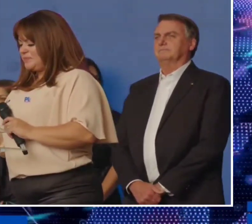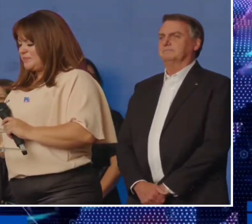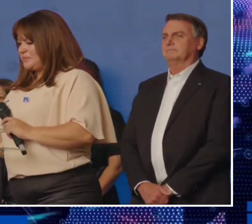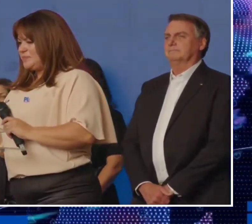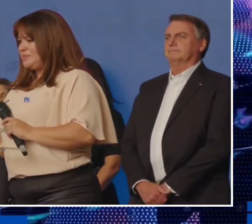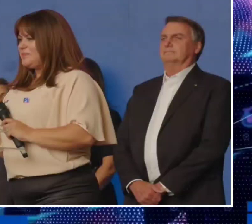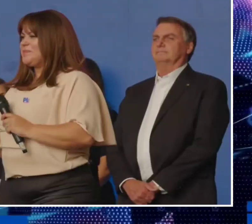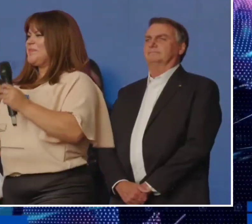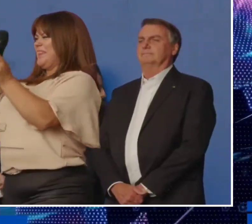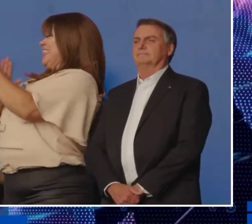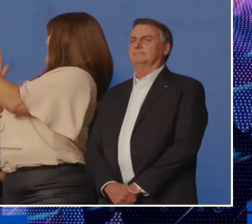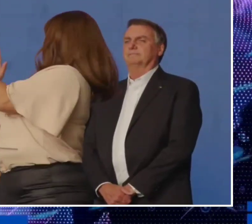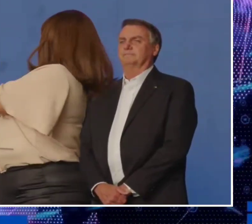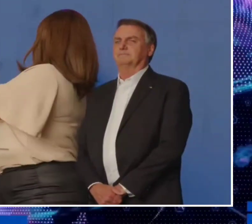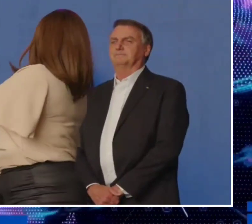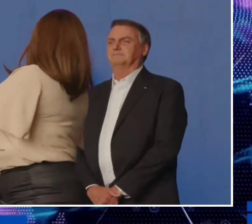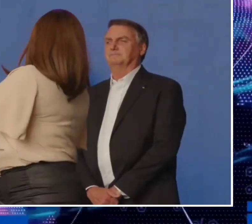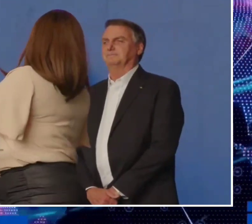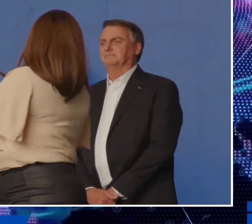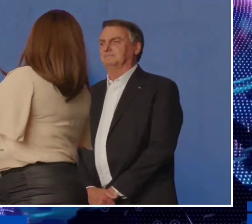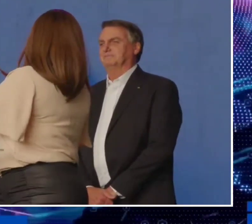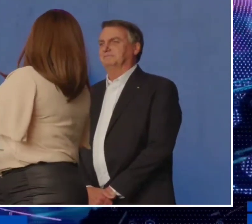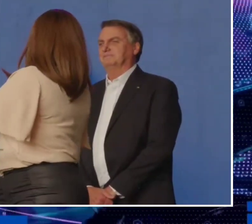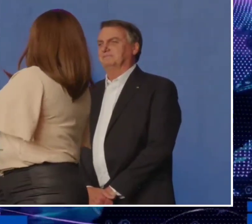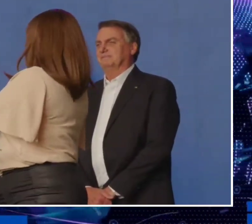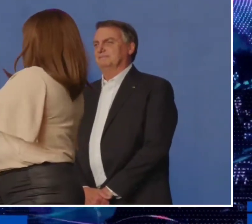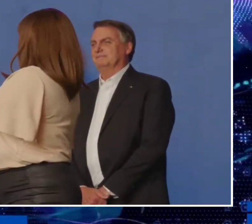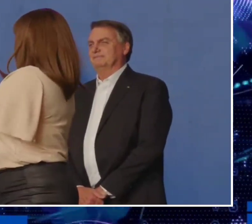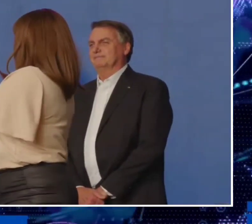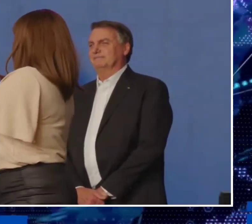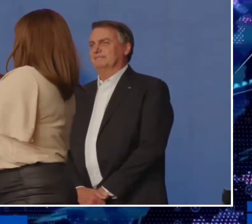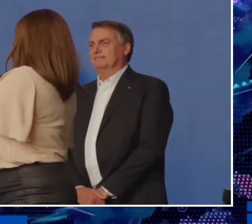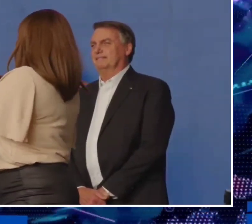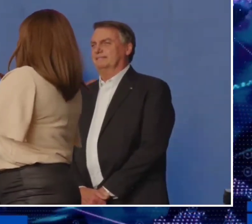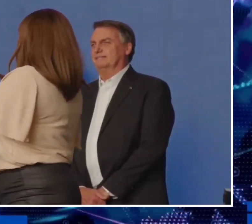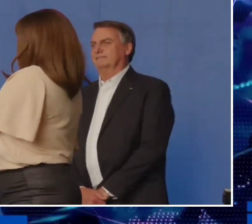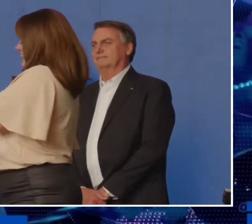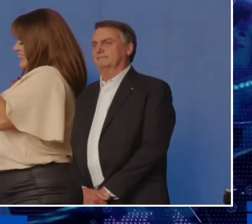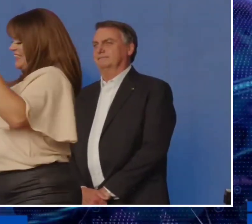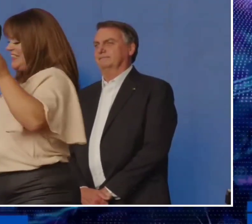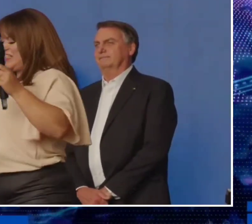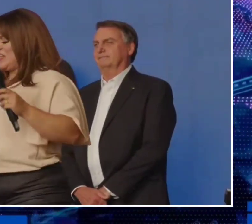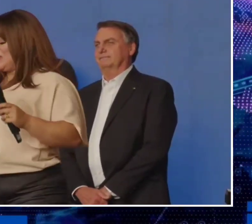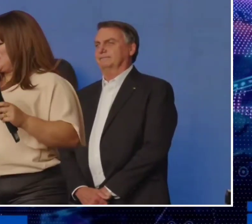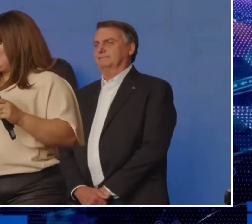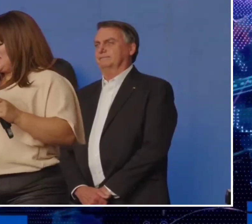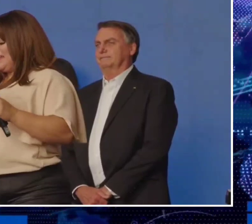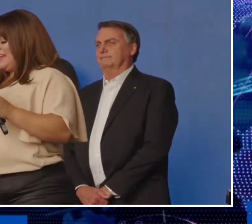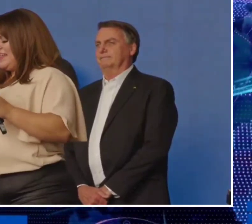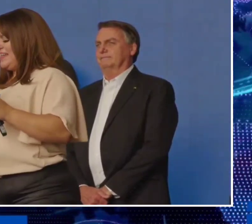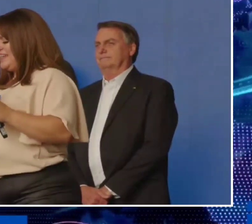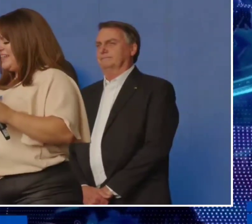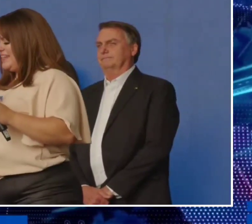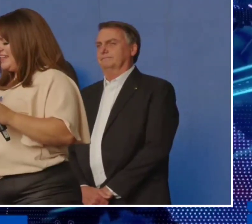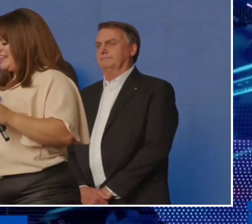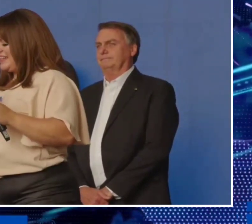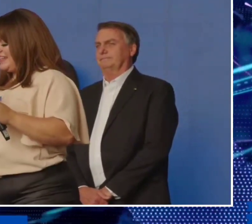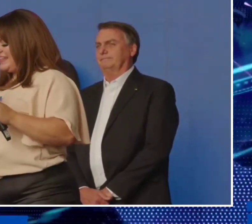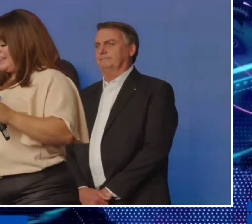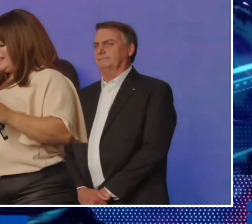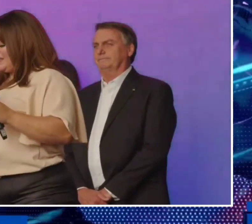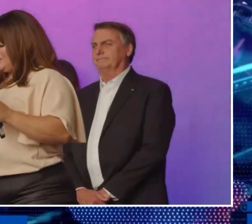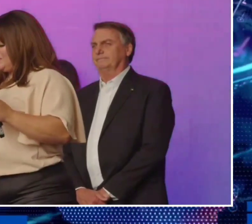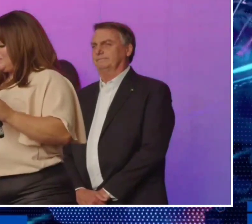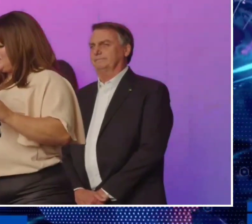deputado federal Ricardo Salles e a deputada federal Amália Barros também marcaram presença no evento, que marcou a posse de